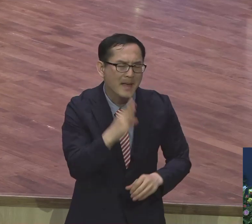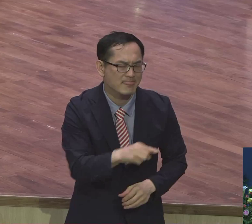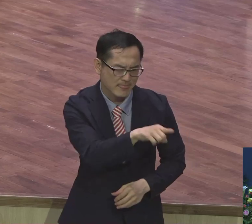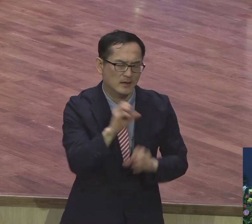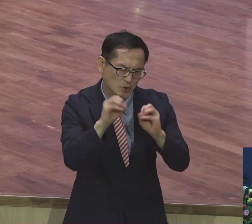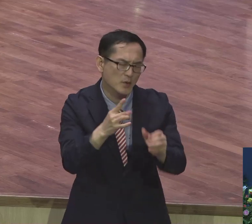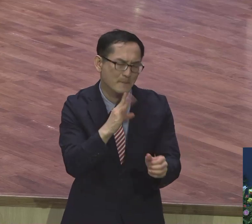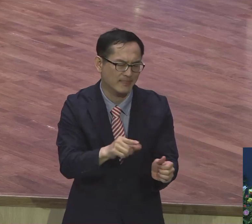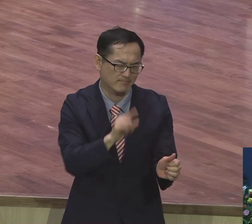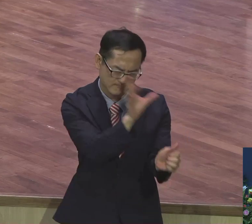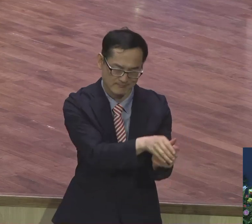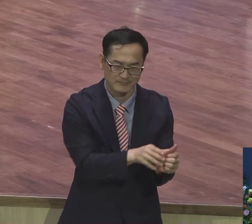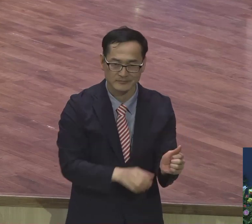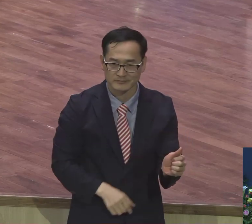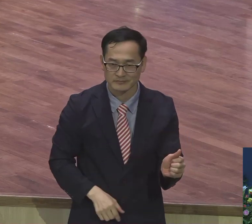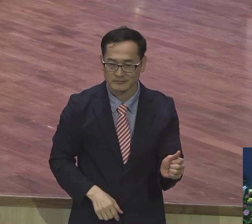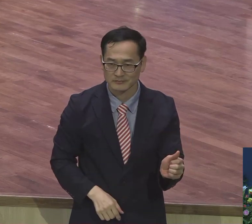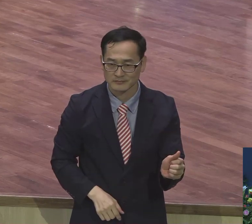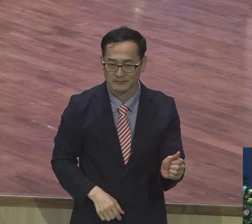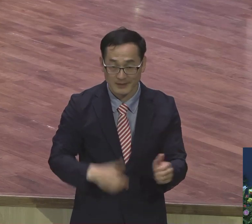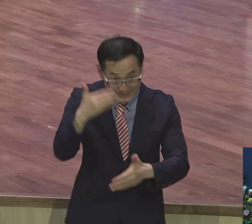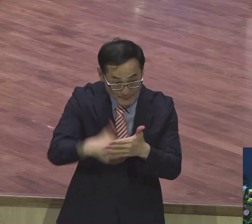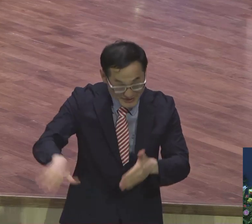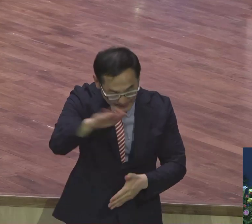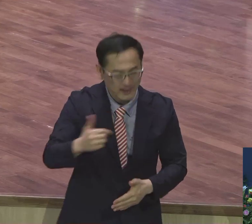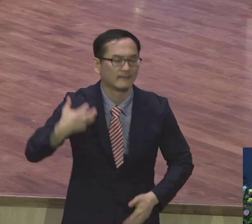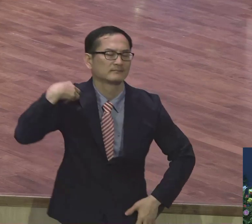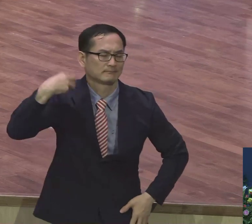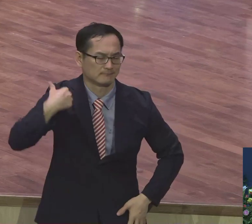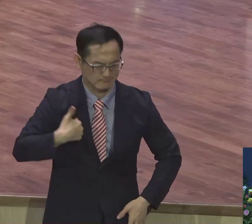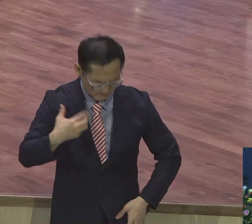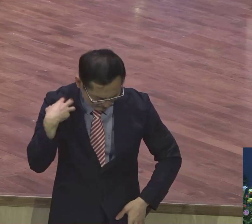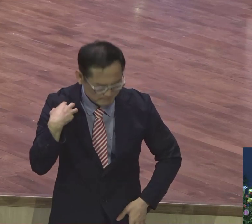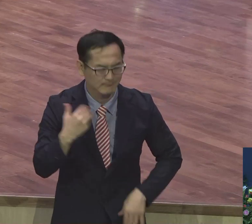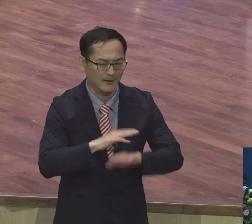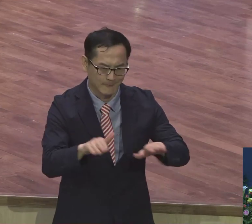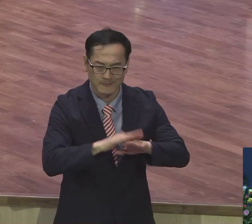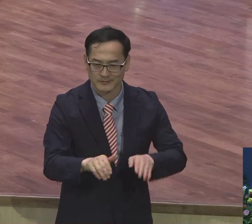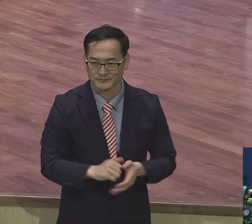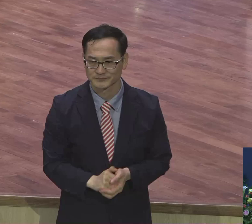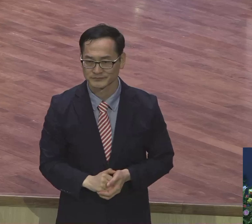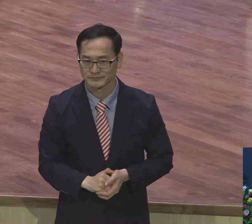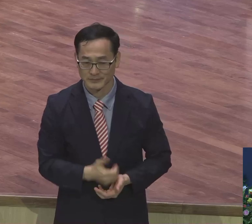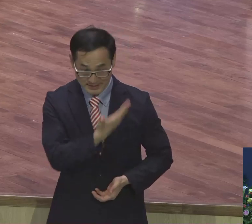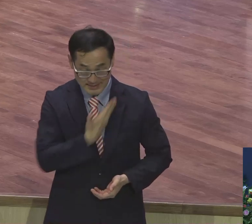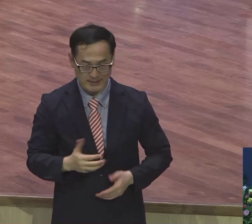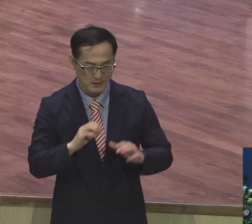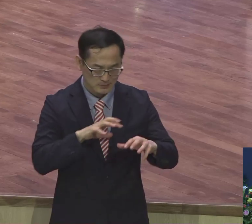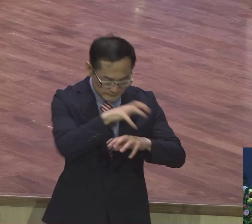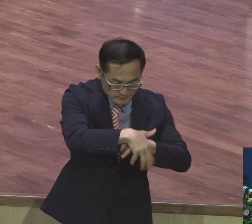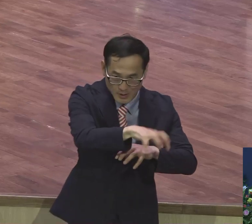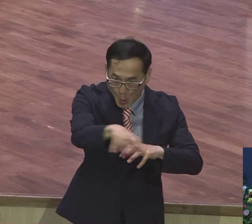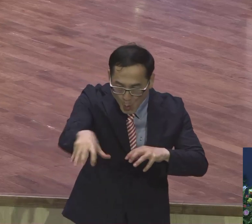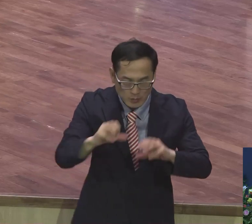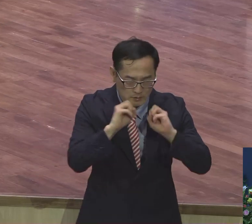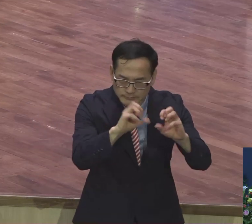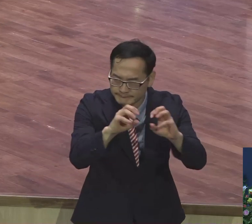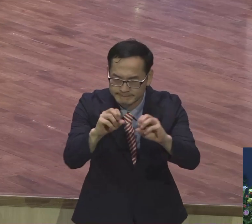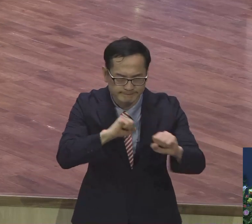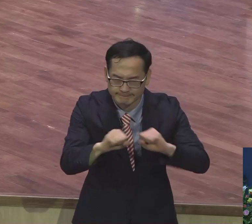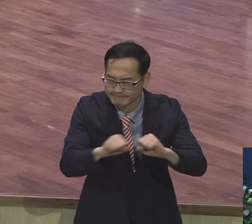입절에 실제로 제사들이 두루다니며 이 말씀 따라서 보험을 전파합니다. 두루다니면서 보험을 전파합니다.